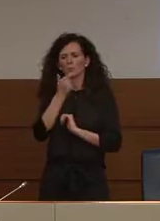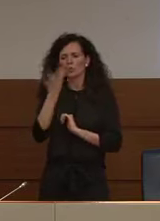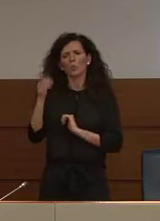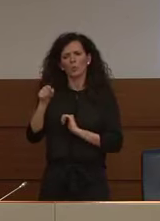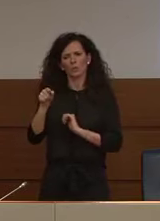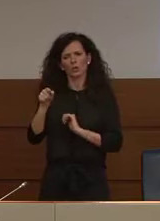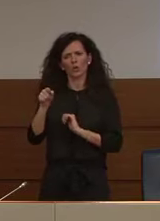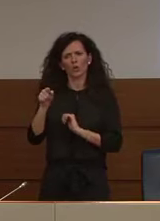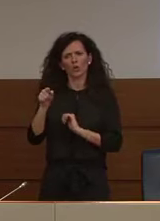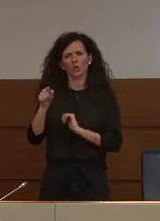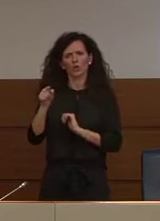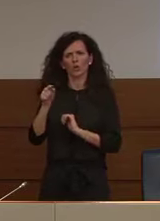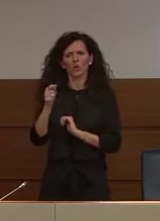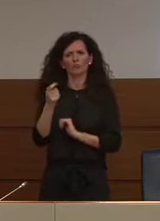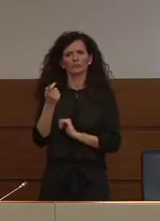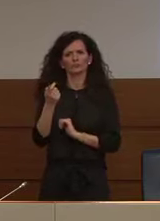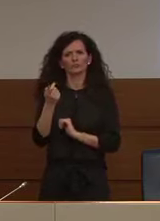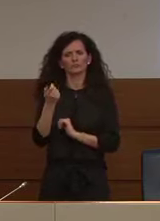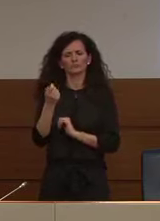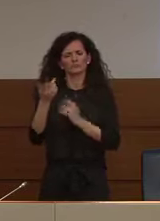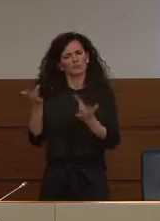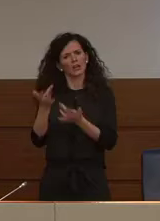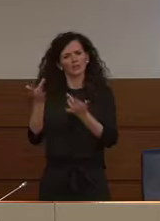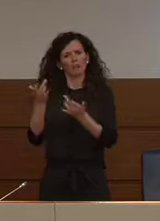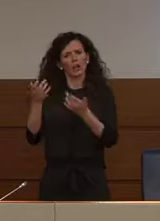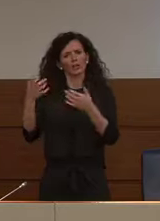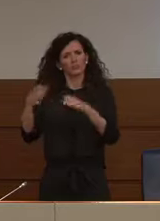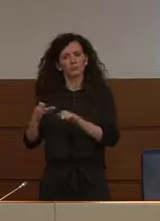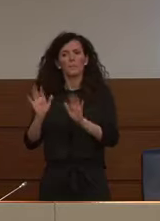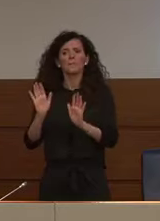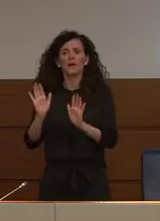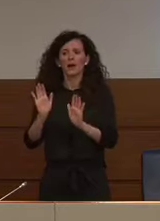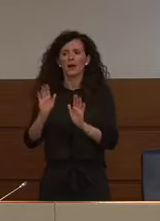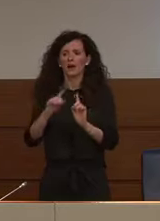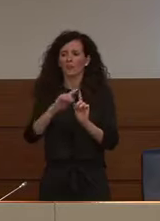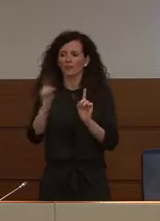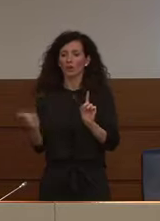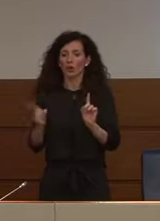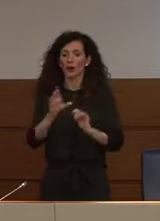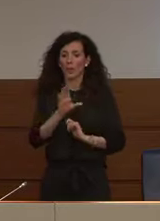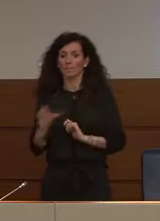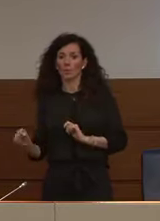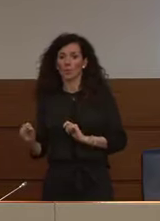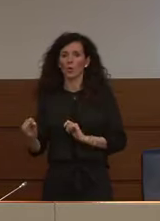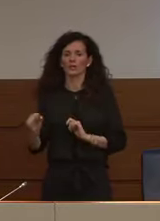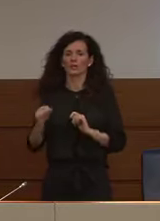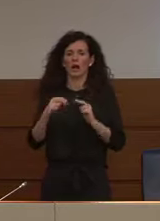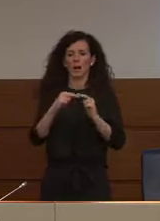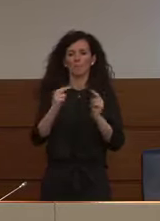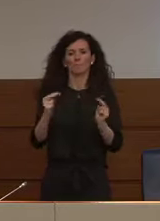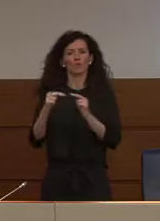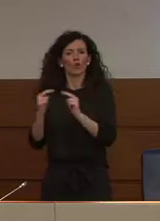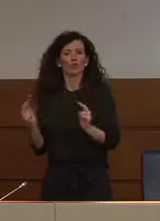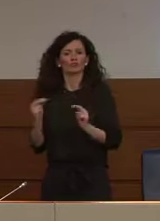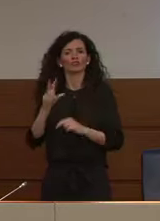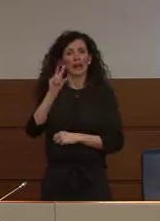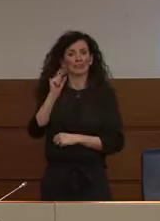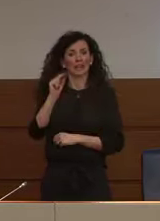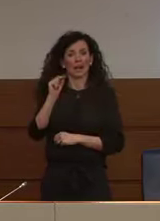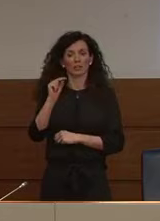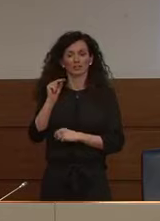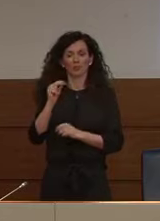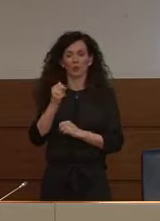non sono pervenuti i dati di Puglia e della provincia autonoma di Trento.